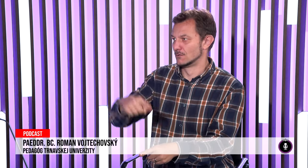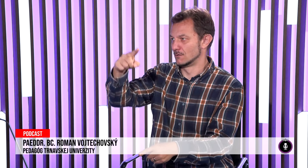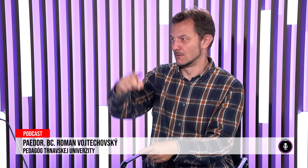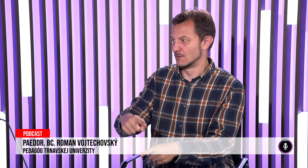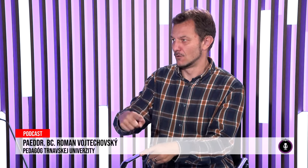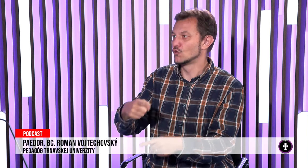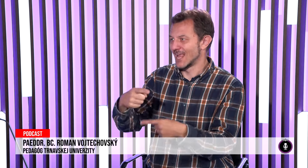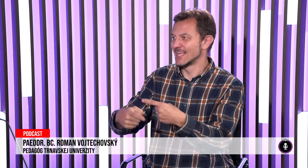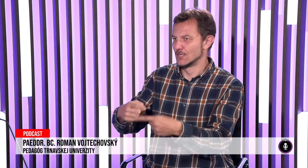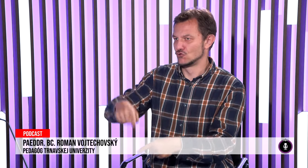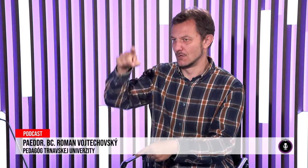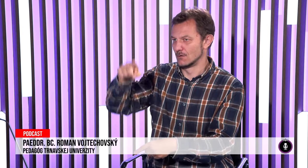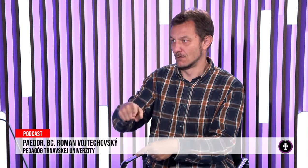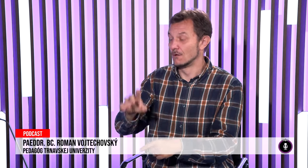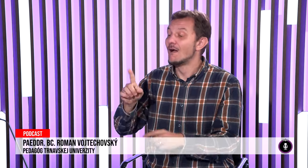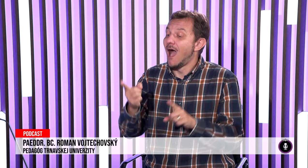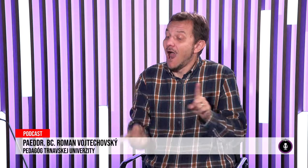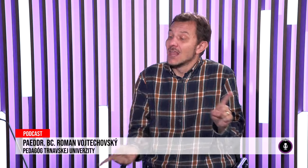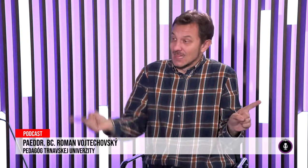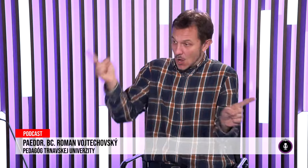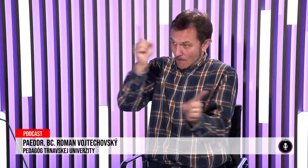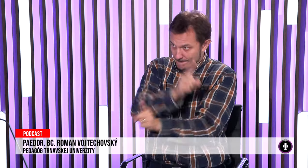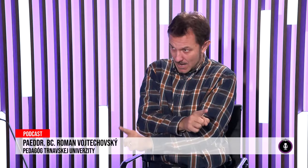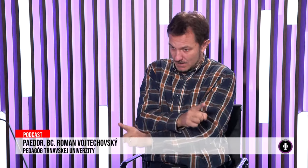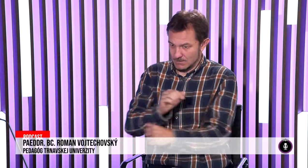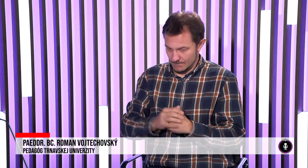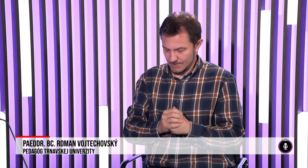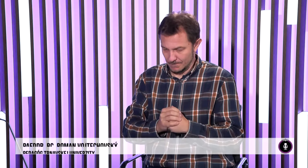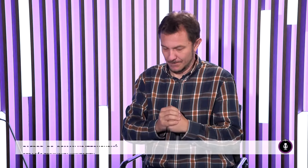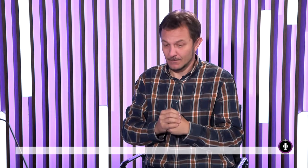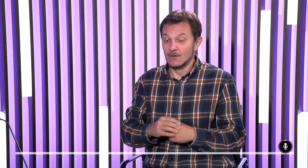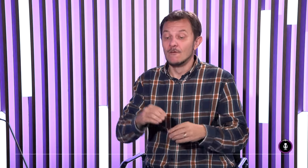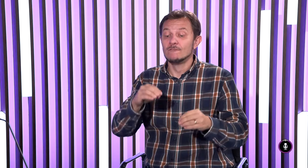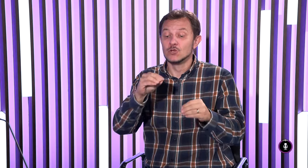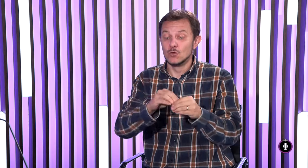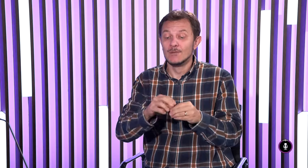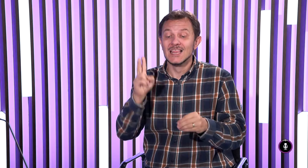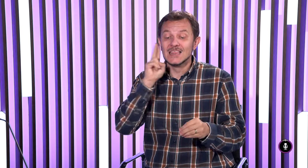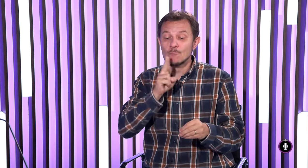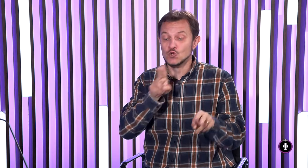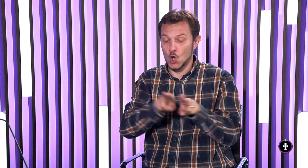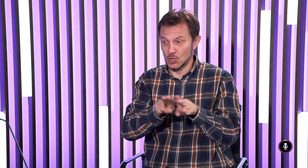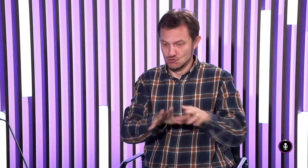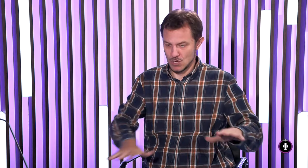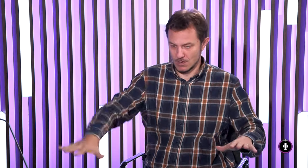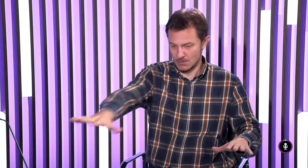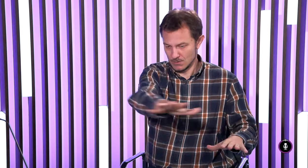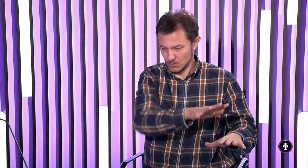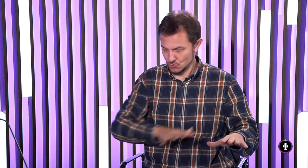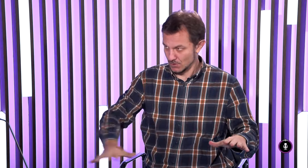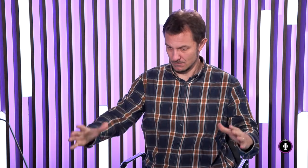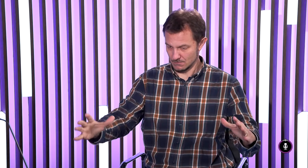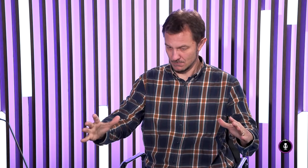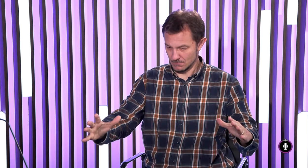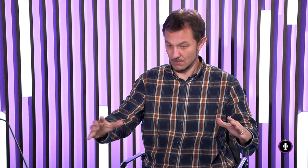rodičov nepočujúcich. A to sú dedičné záležitosti. A naopak, chcem ešte povedať, nepočujúci